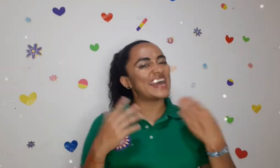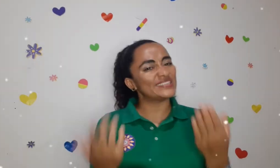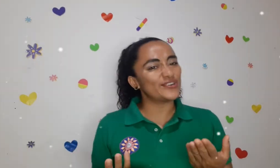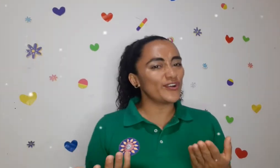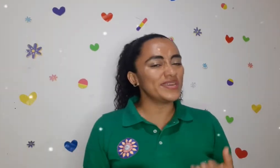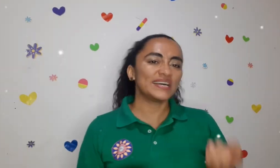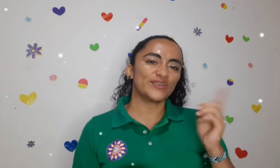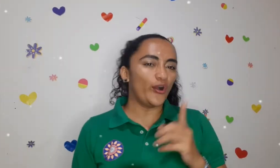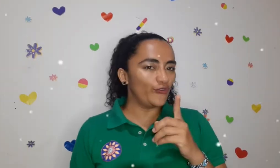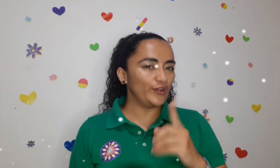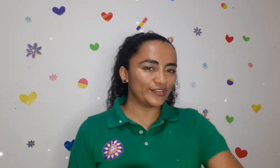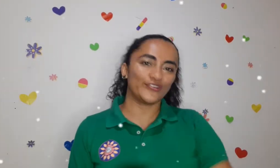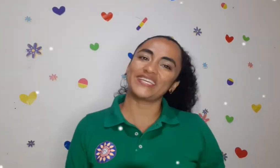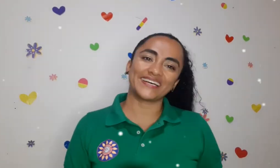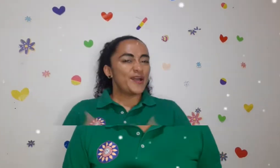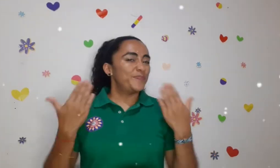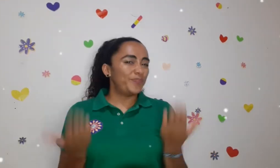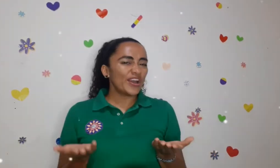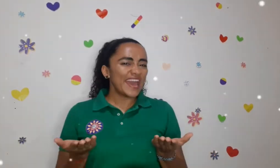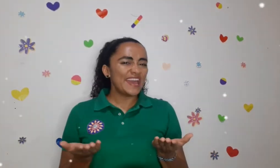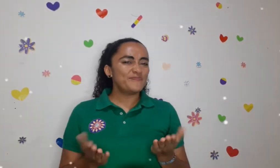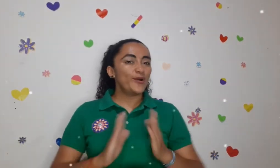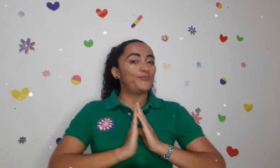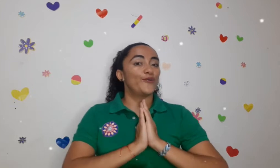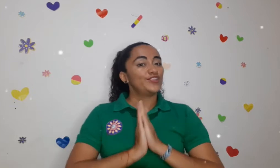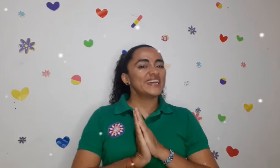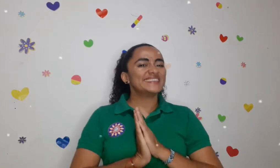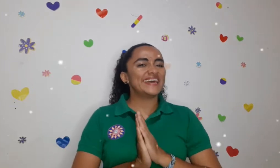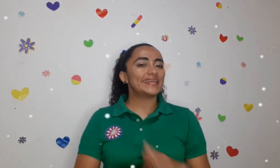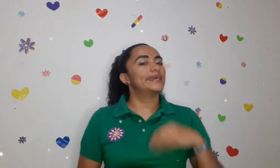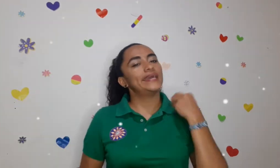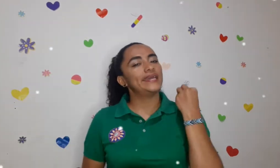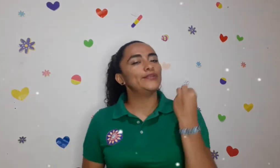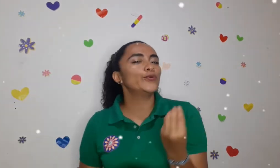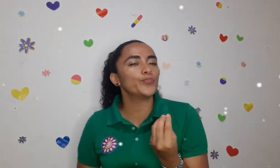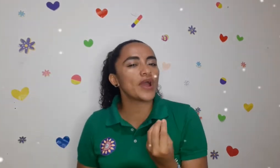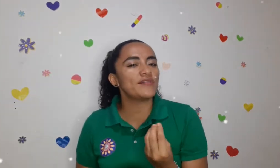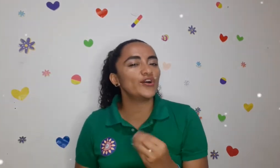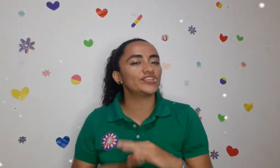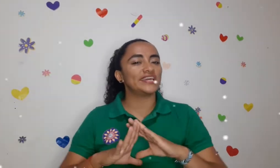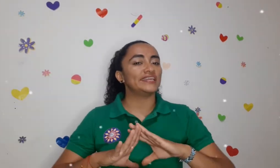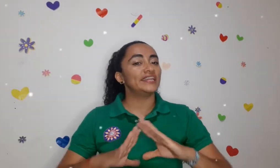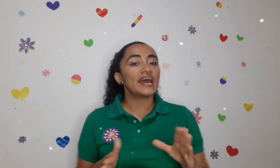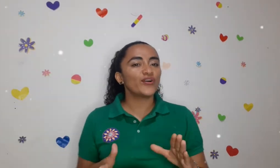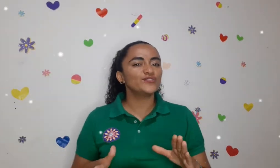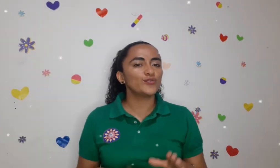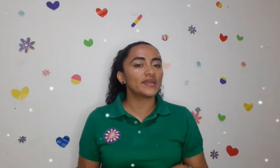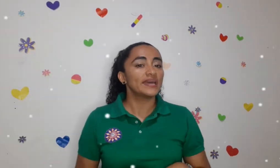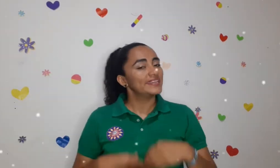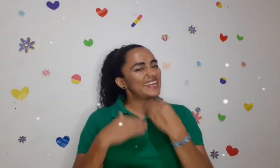gastronómicas o folclóricas. Por ejemplo, podría ser que en un pueblo tienen la costumbre de